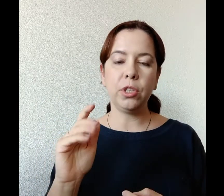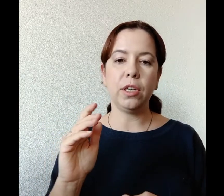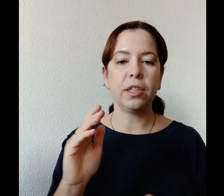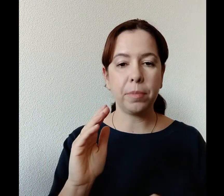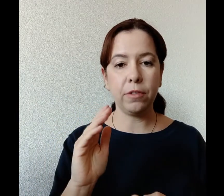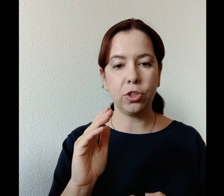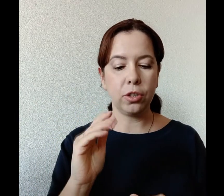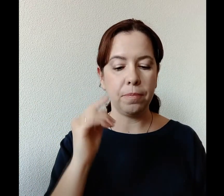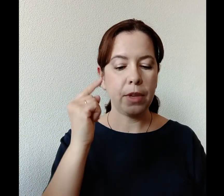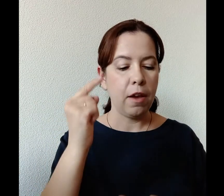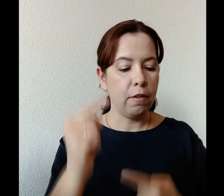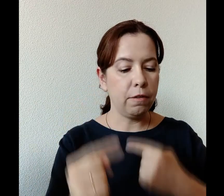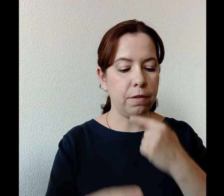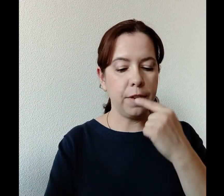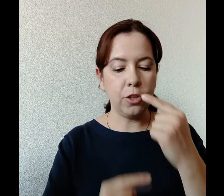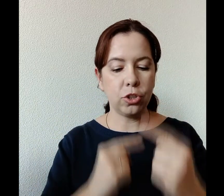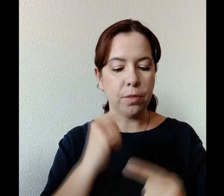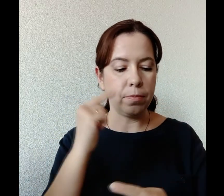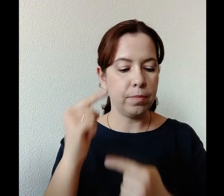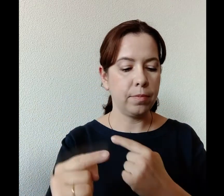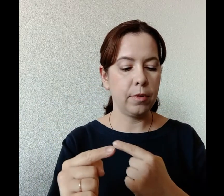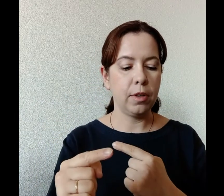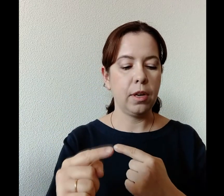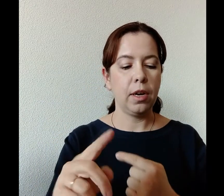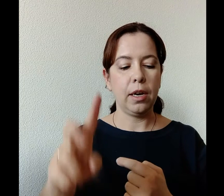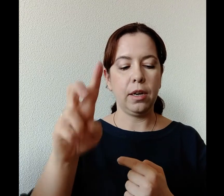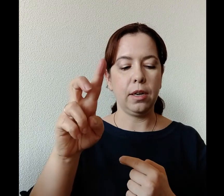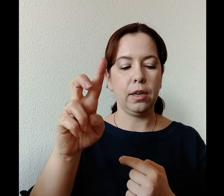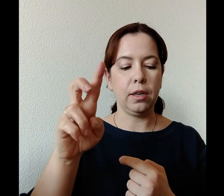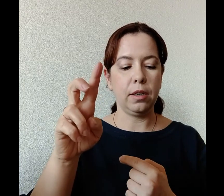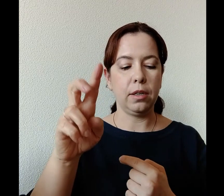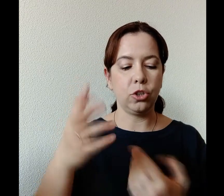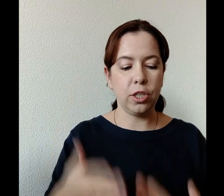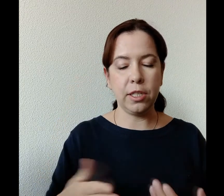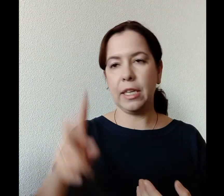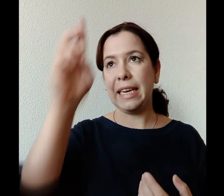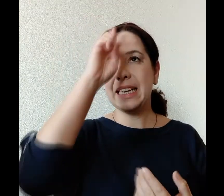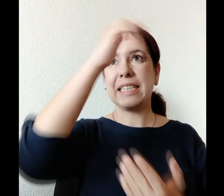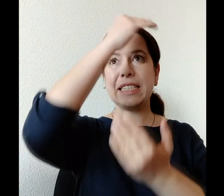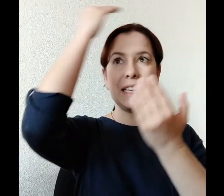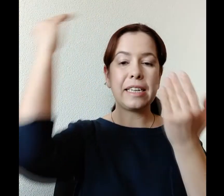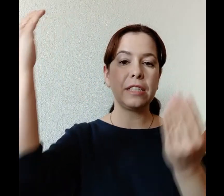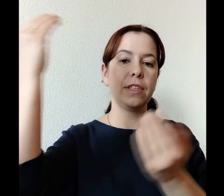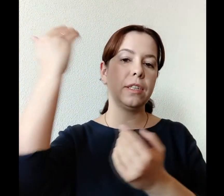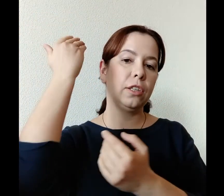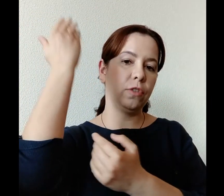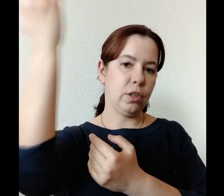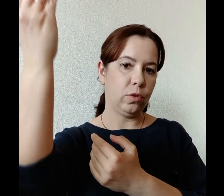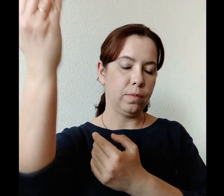дне». Это про вечный. «В вечном жизни царствия твоего».